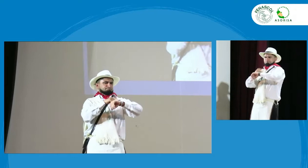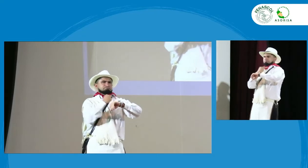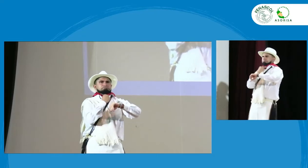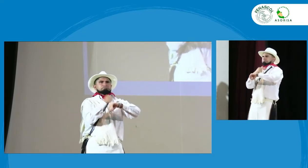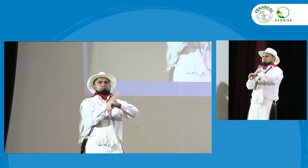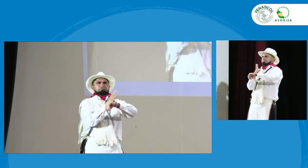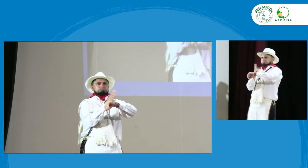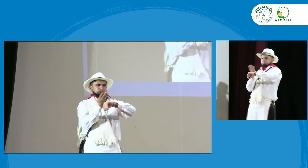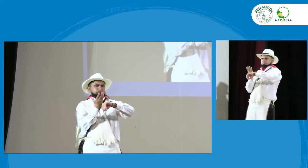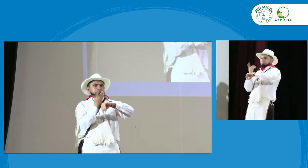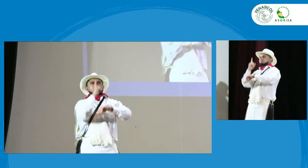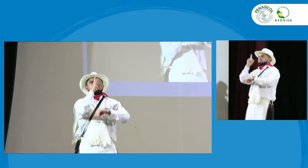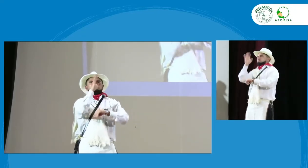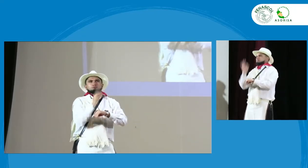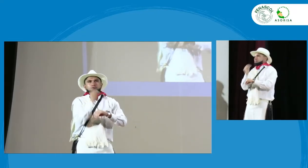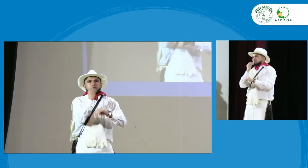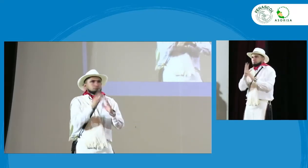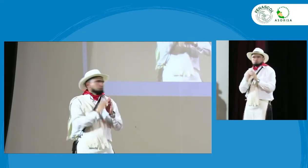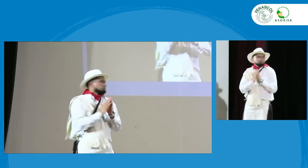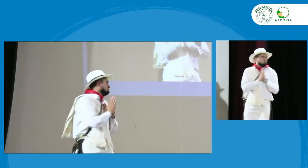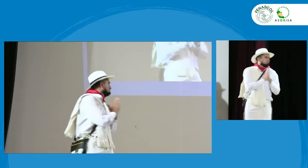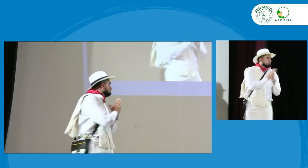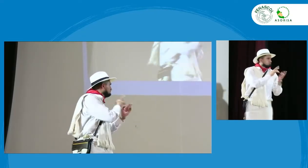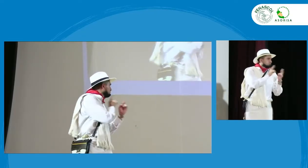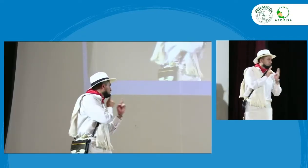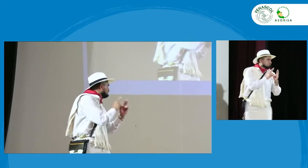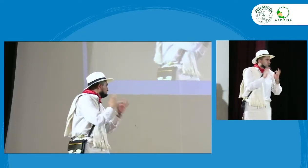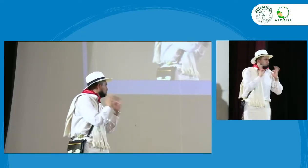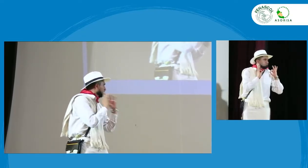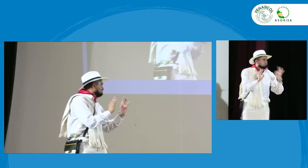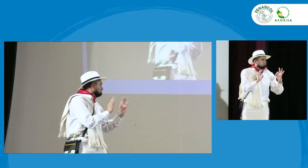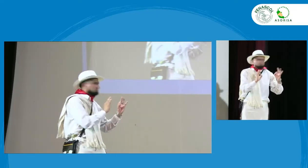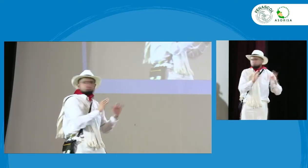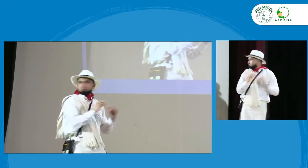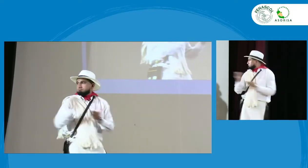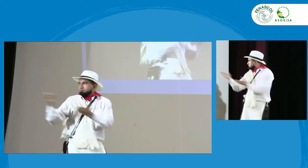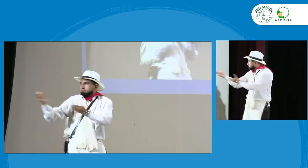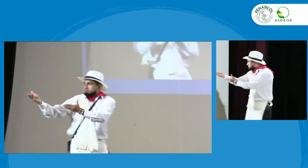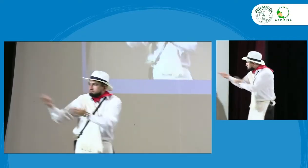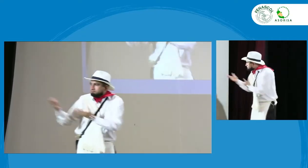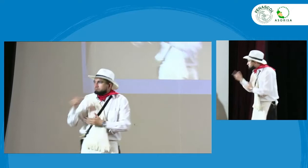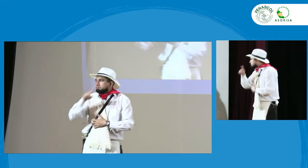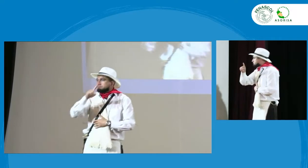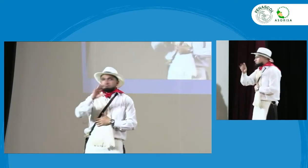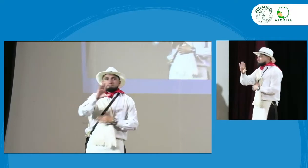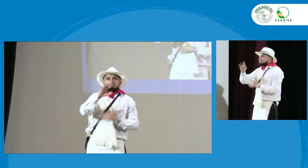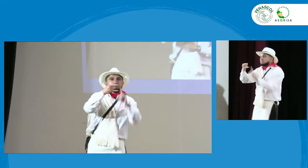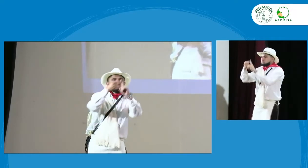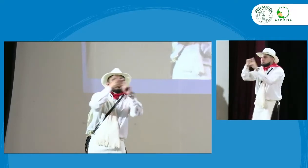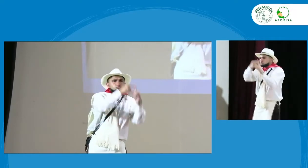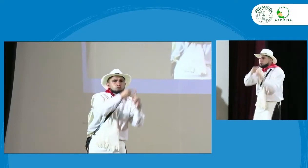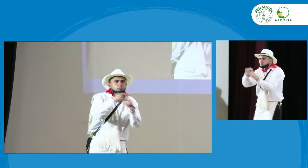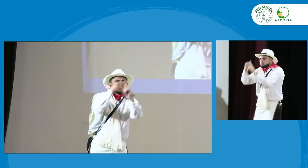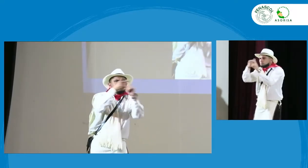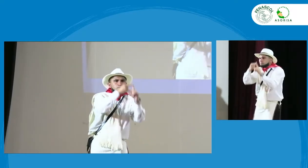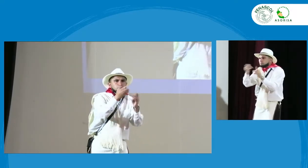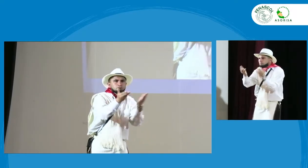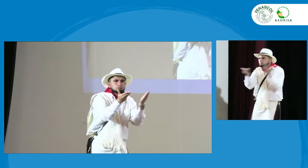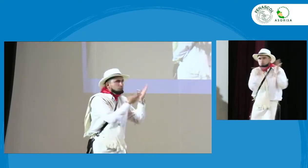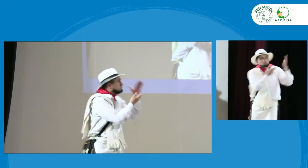de las personas que están acá en la fila porque se nos está acortando el tiempo ¿vale? entonces vamos con la persona de